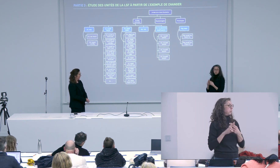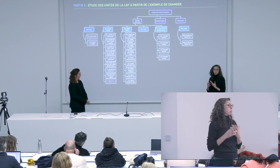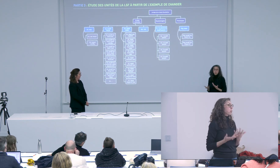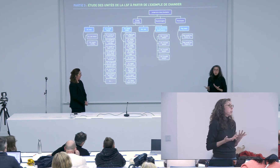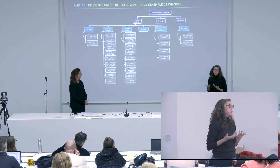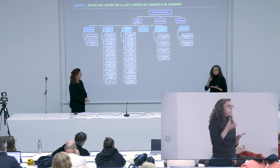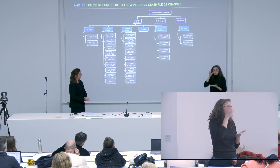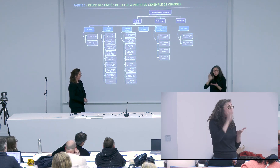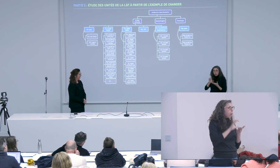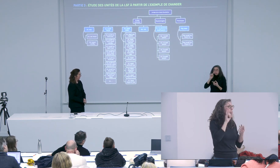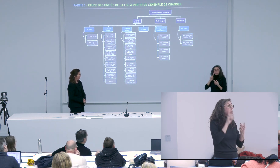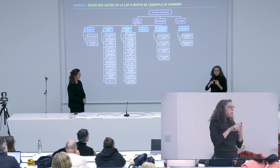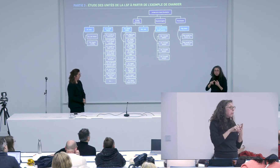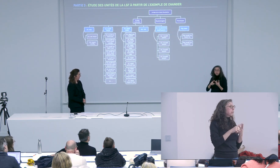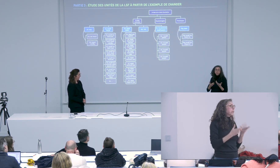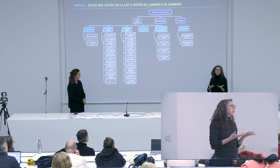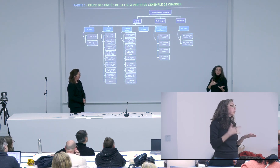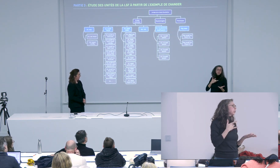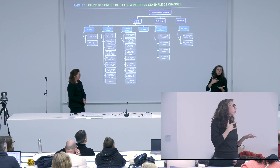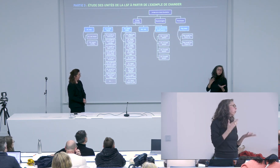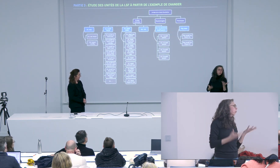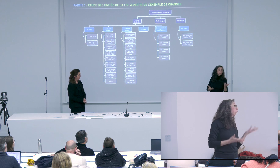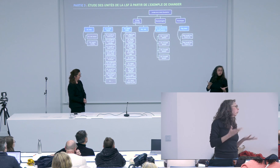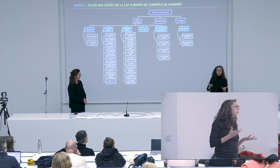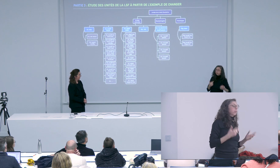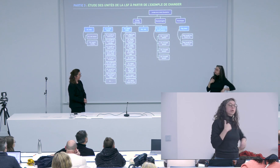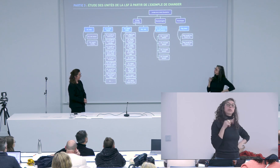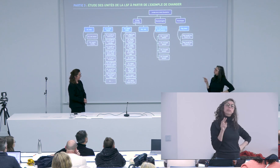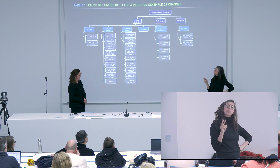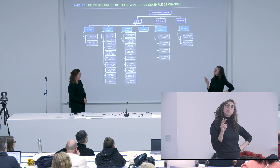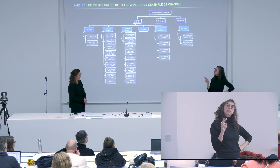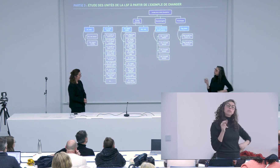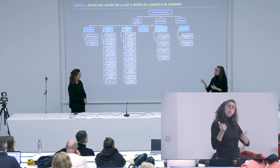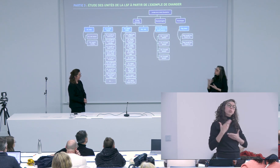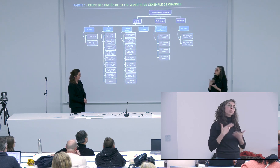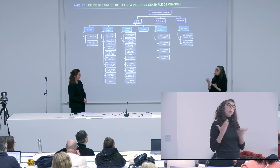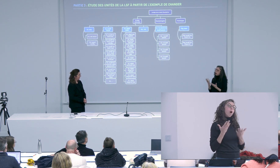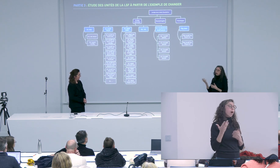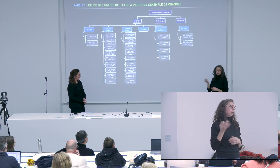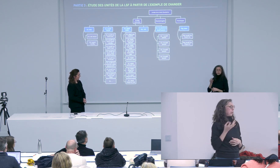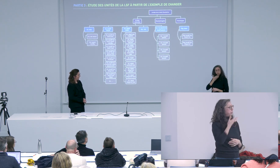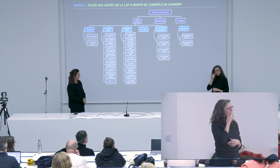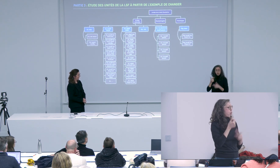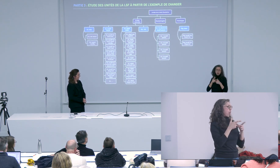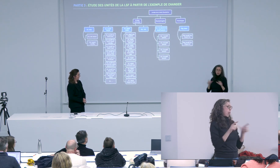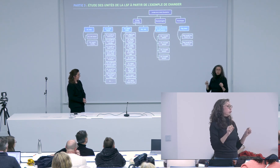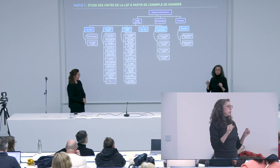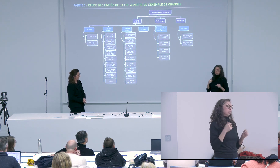les réflexions sur l'éducation bilingue puisque je sensais qu'il y avait un combat à mener et Marianne m'a dit bon faire un sujet de mémoire là dessus est que ça va vraiment être intéressant